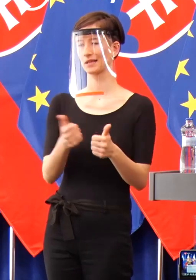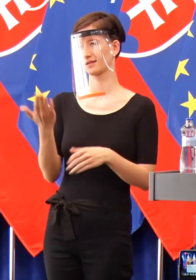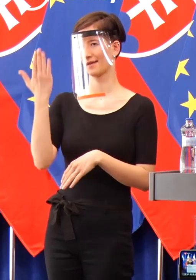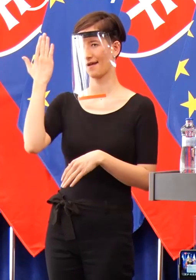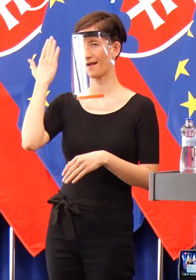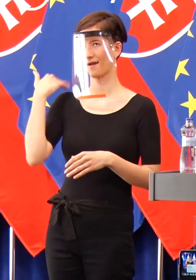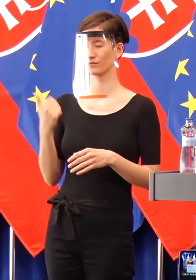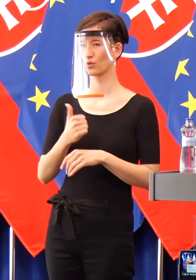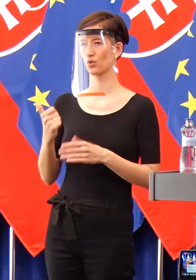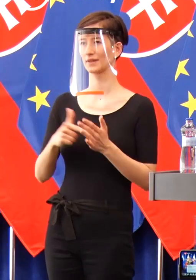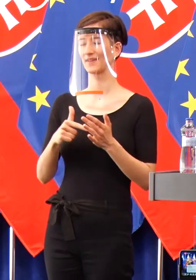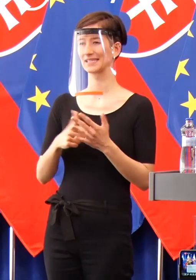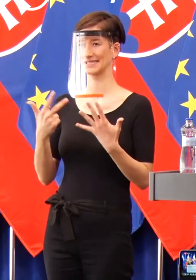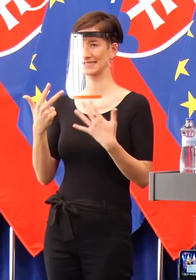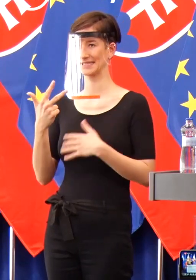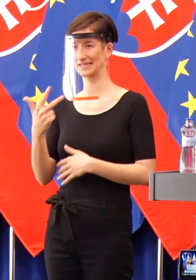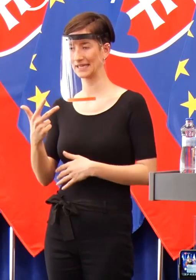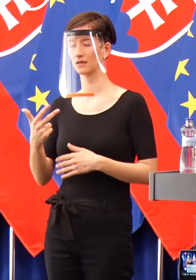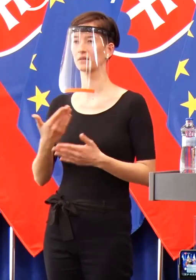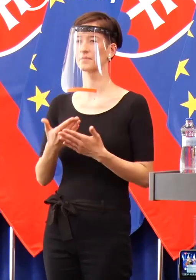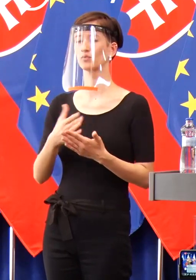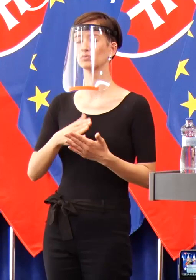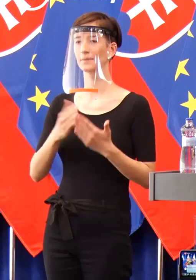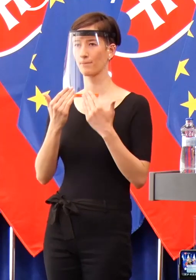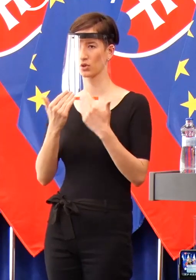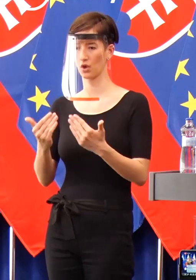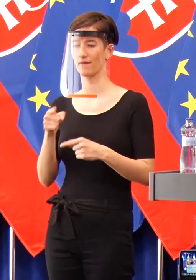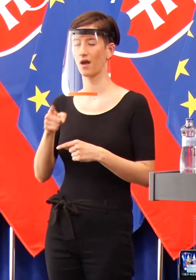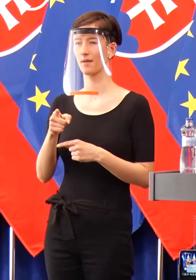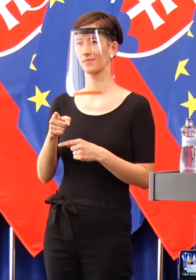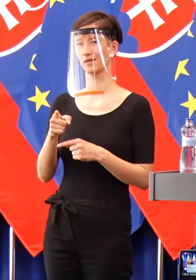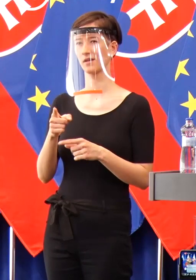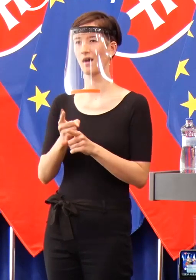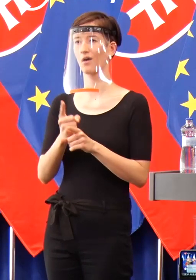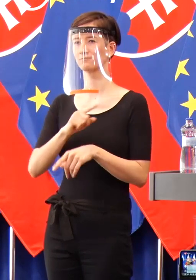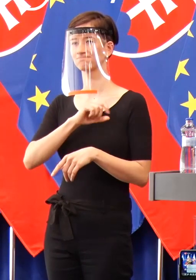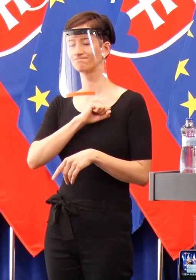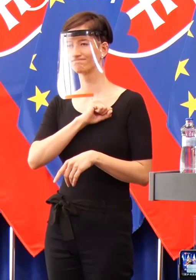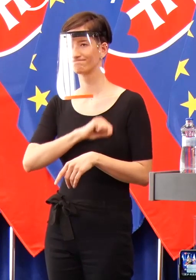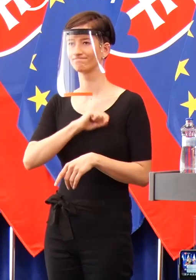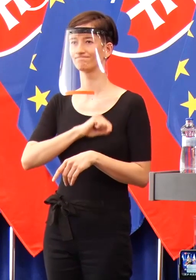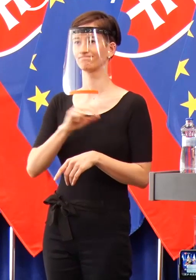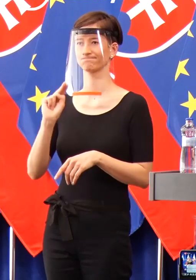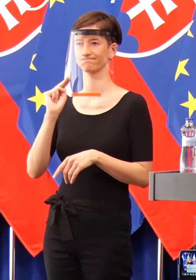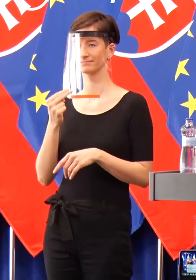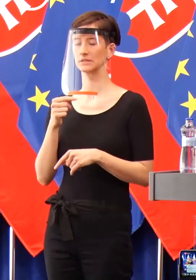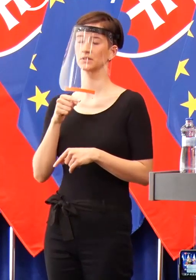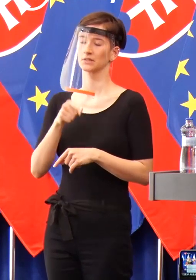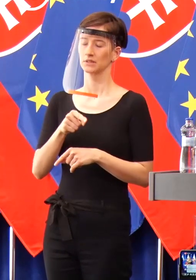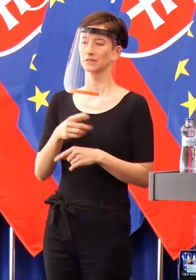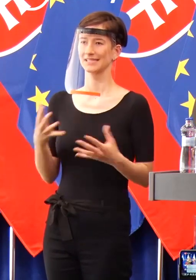zniesli ako určitú formu obety teraz pred Veľkou nocou a ešte raz som rád, že hraničná Cuzinecká